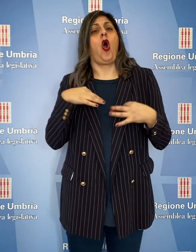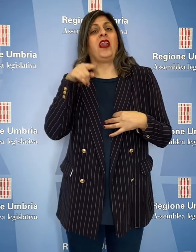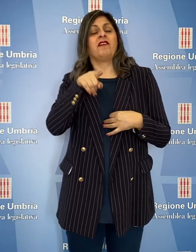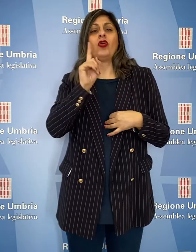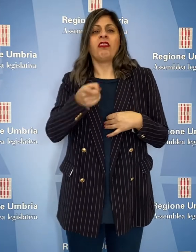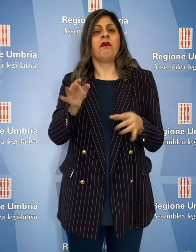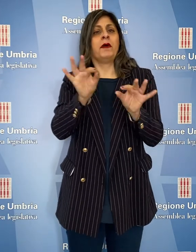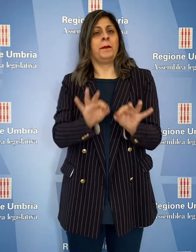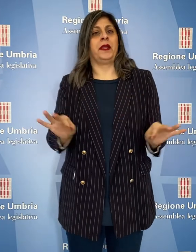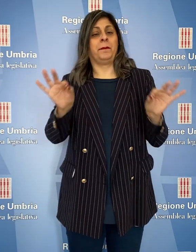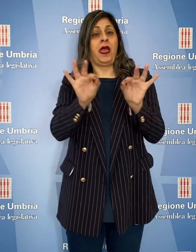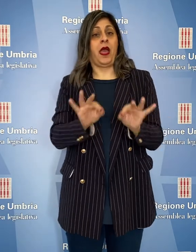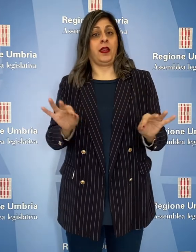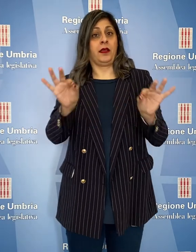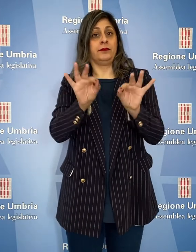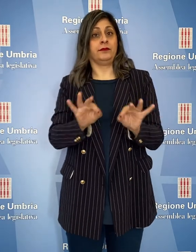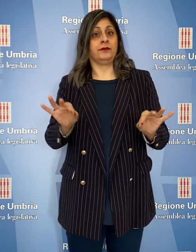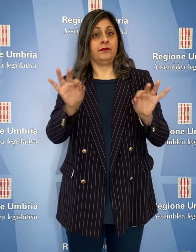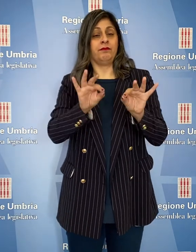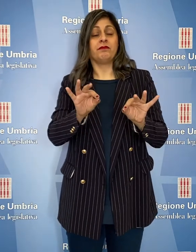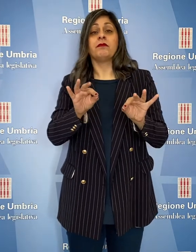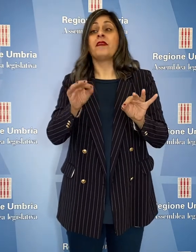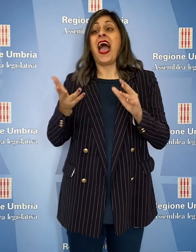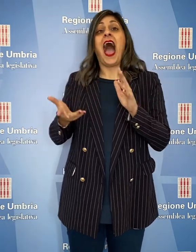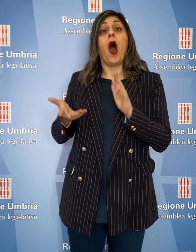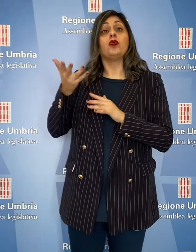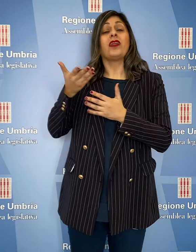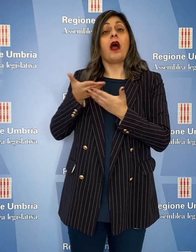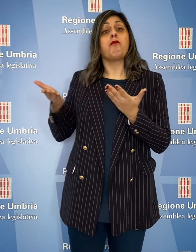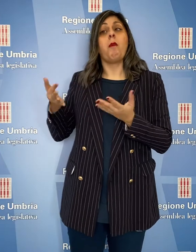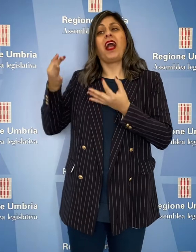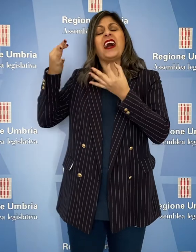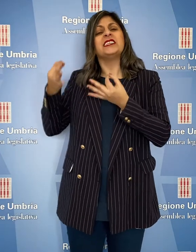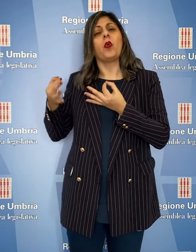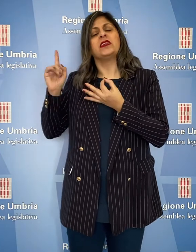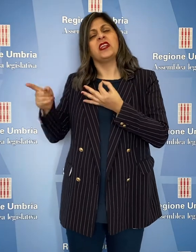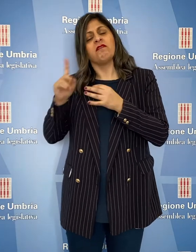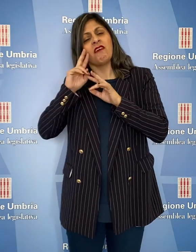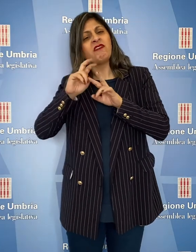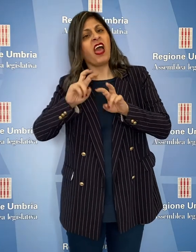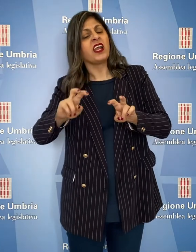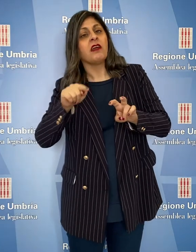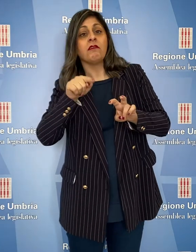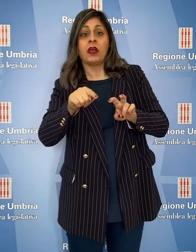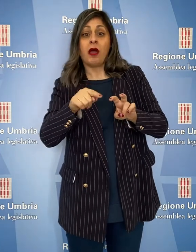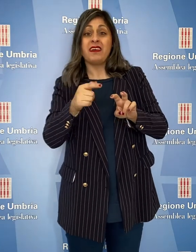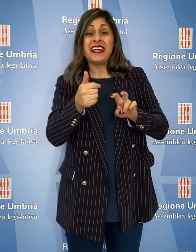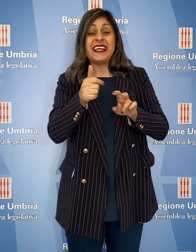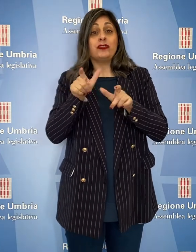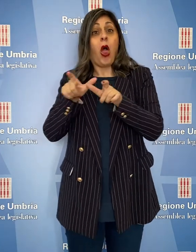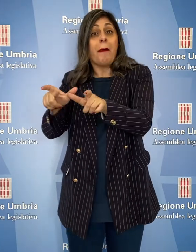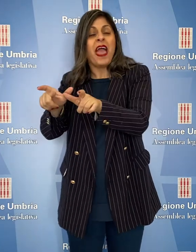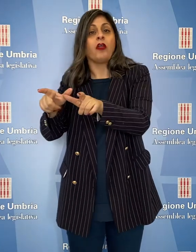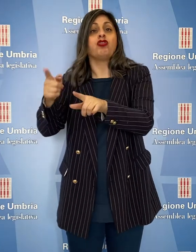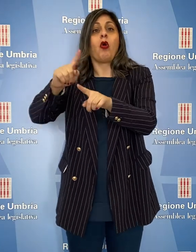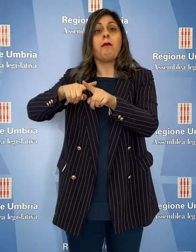predisporre. Spetta alle autorità di pubblica sicurezza la verifica delle misure di isolamento e quarantena.